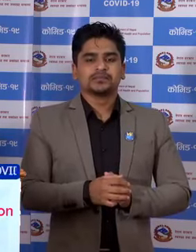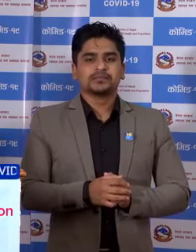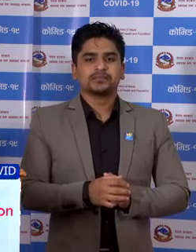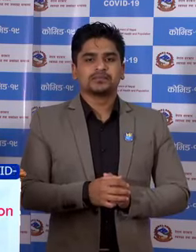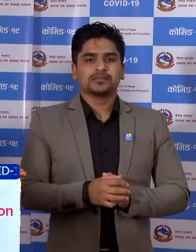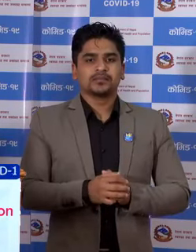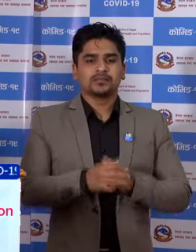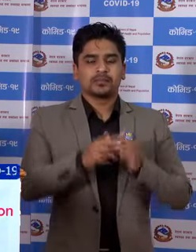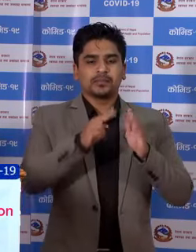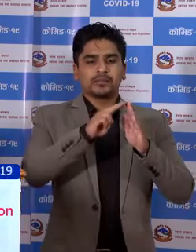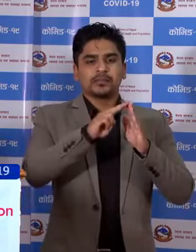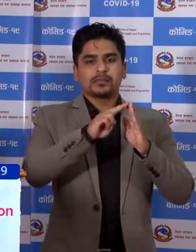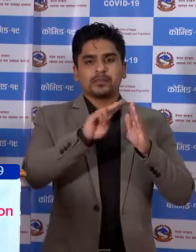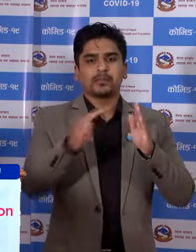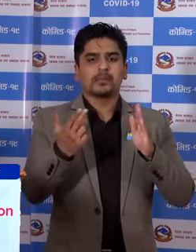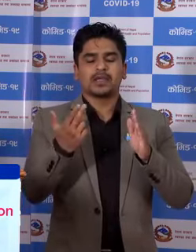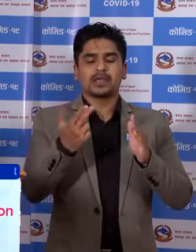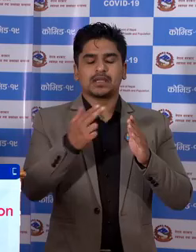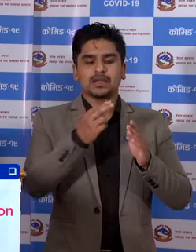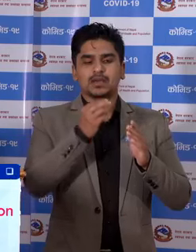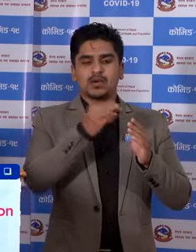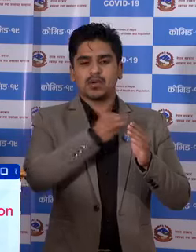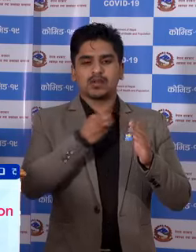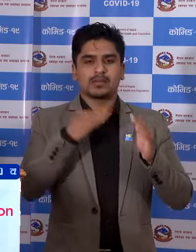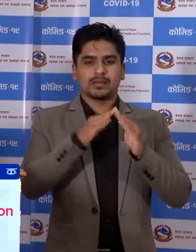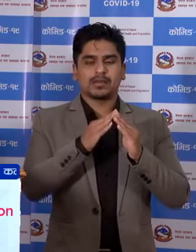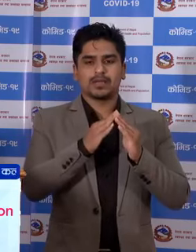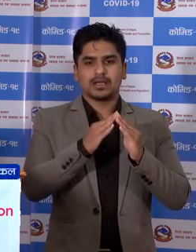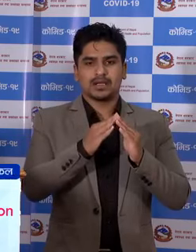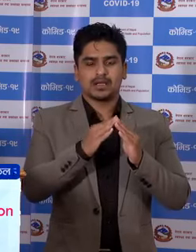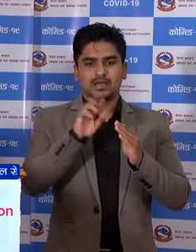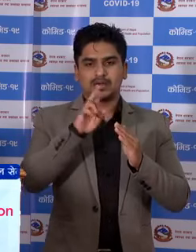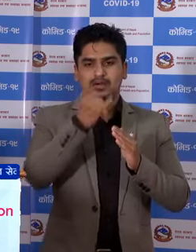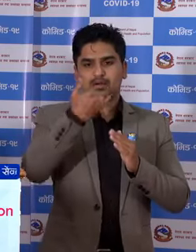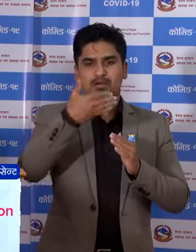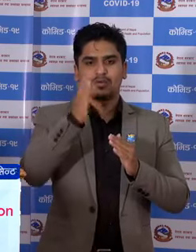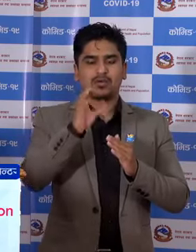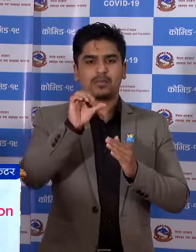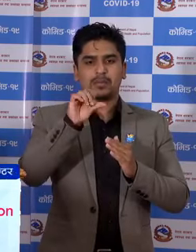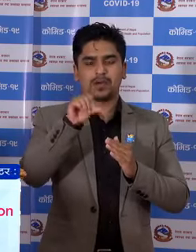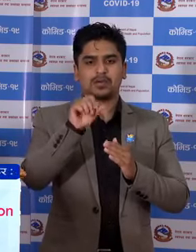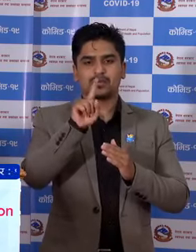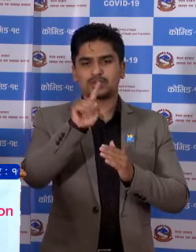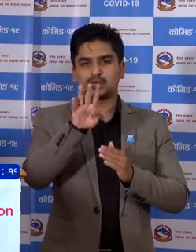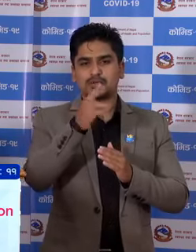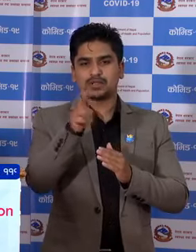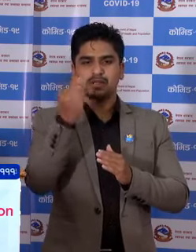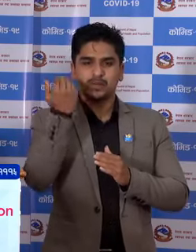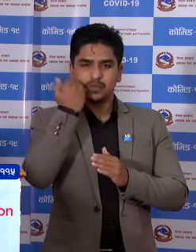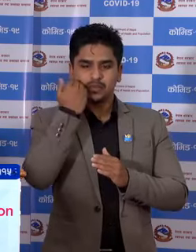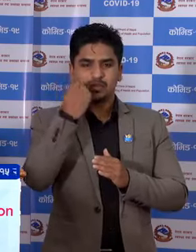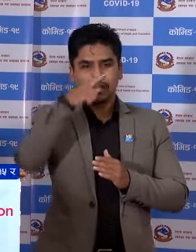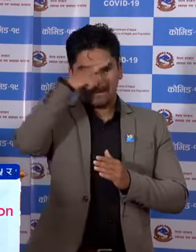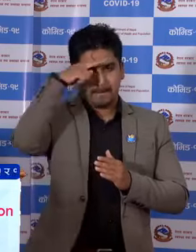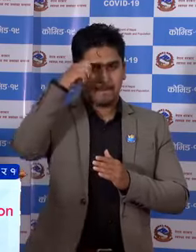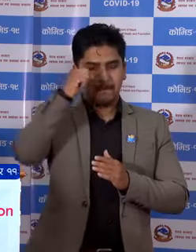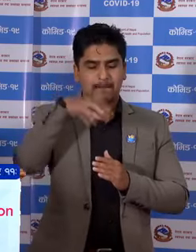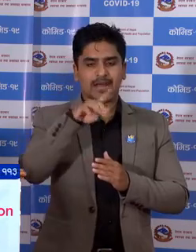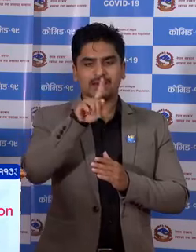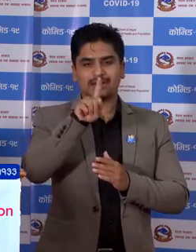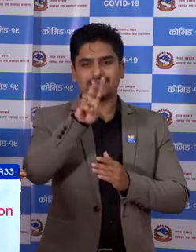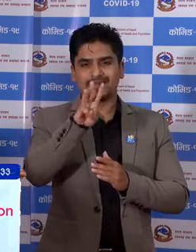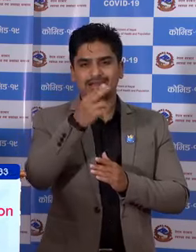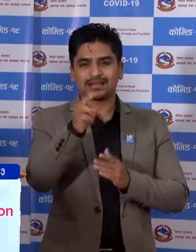बेरी अस्पताल परियोक्साला में रोलपा को 14 जना पूरुष बाके को 13